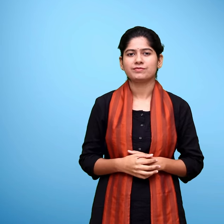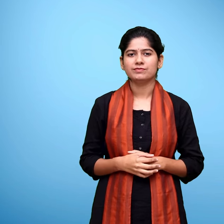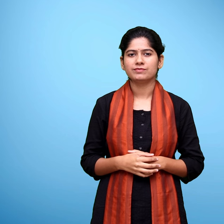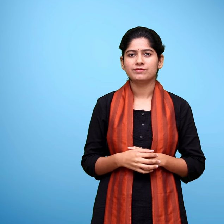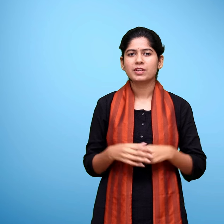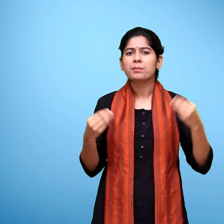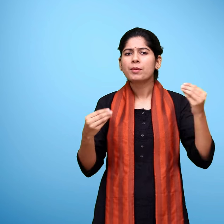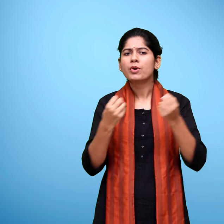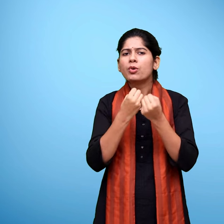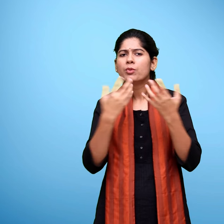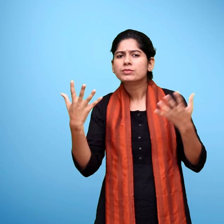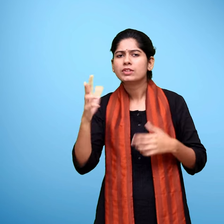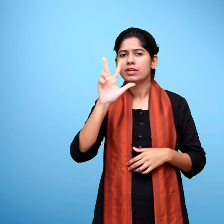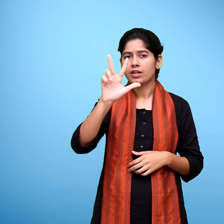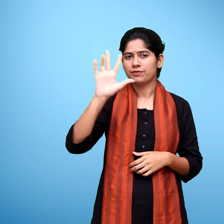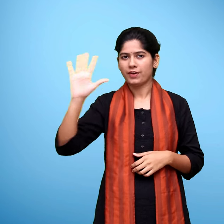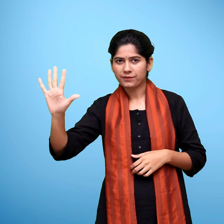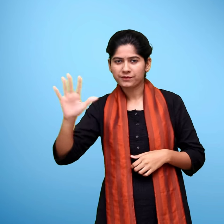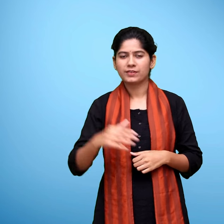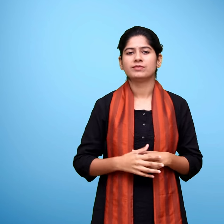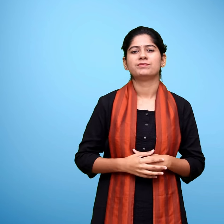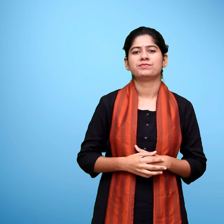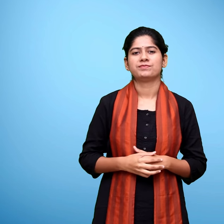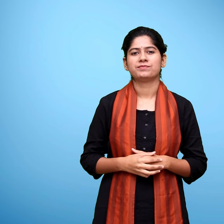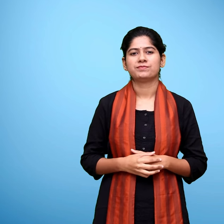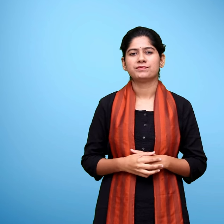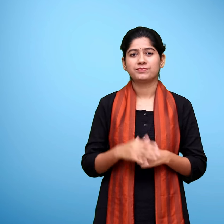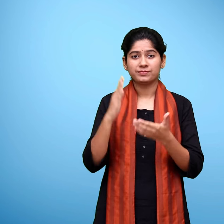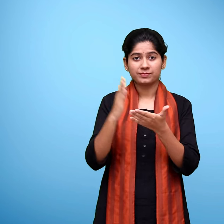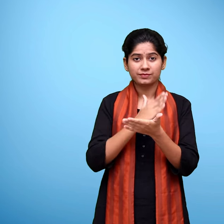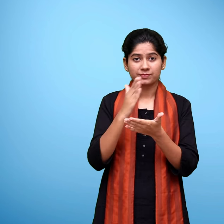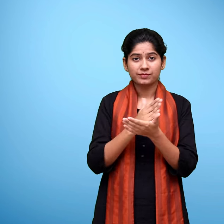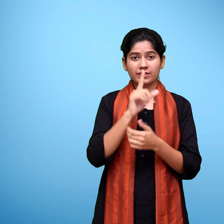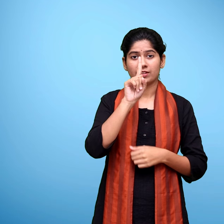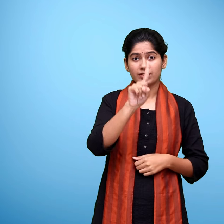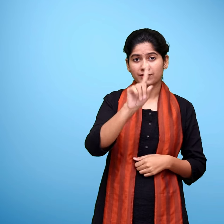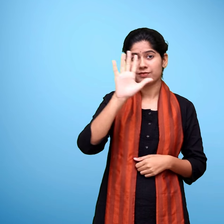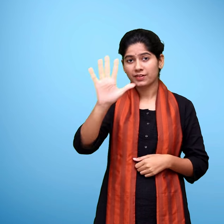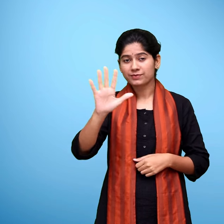प्रिष्ठ पचासी पाठ पंद्रह